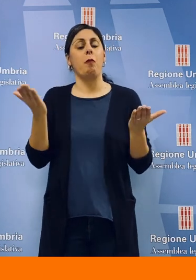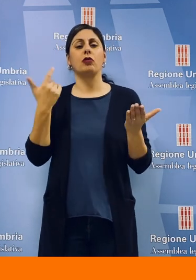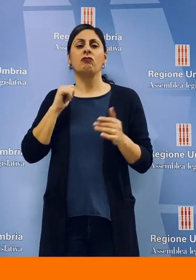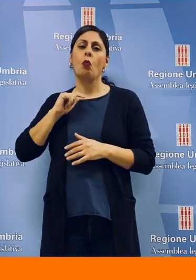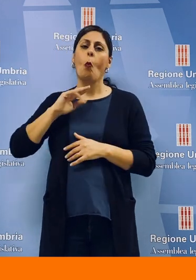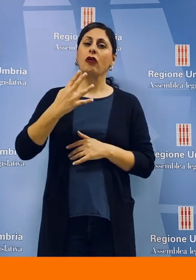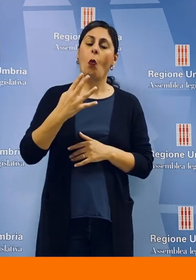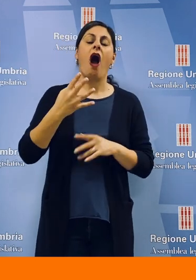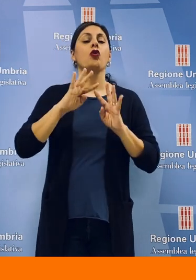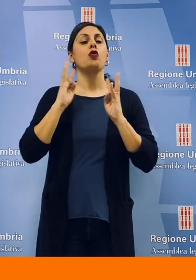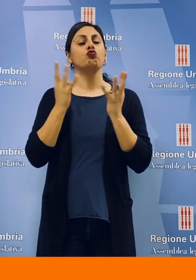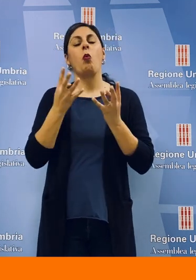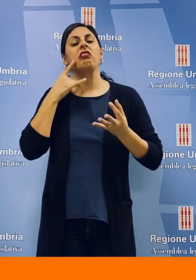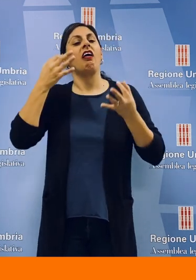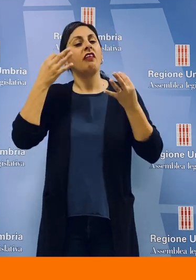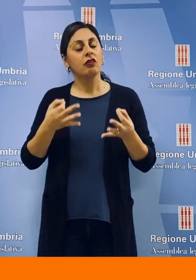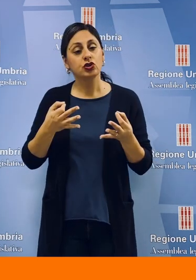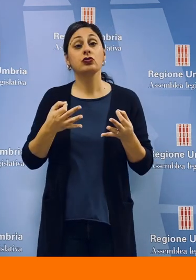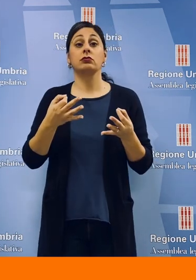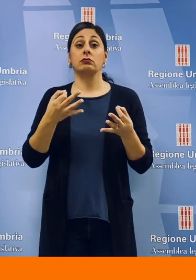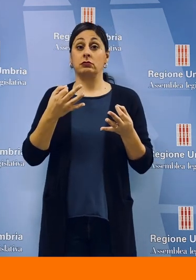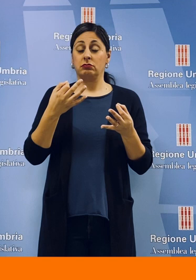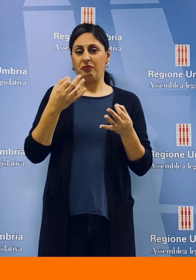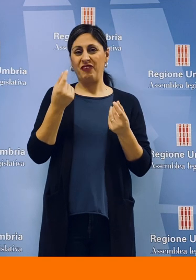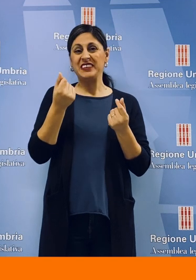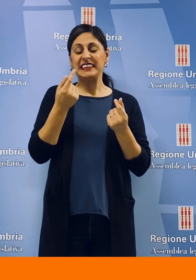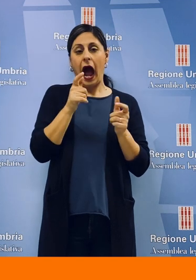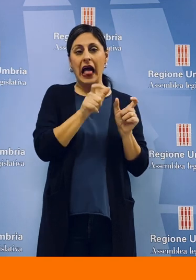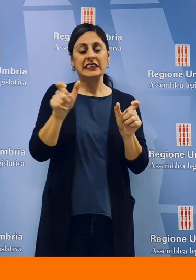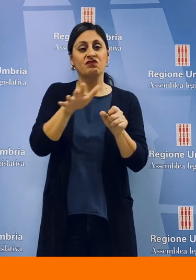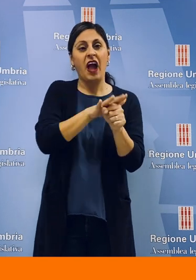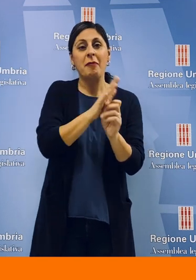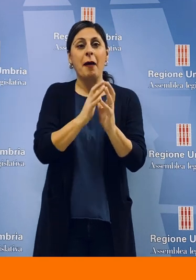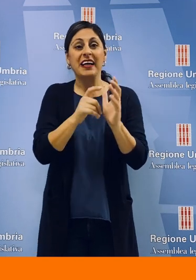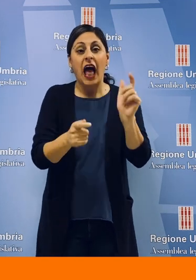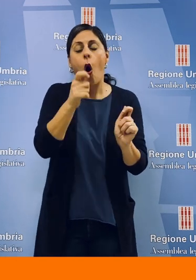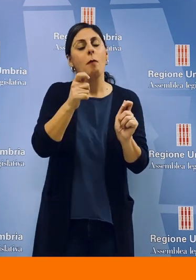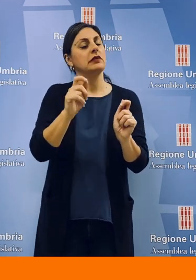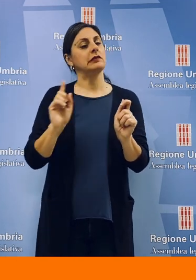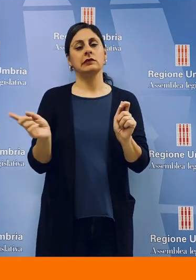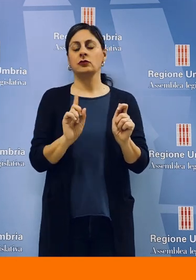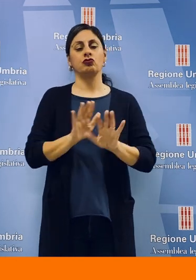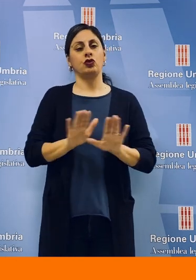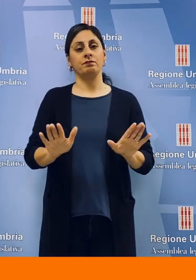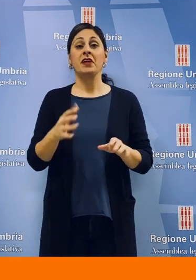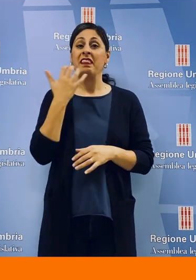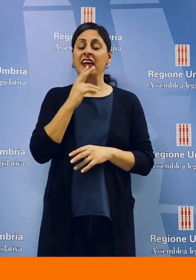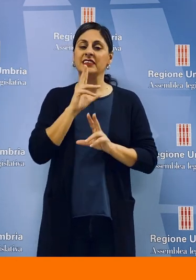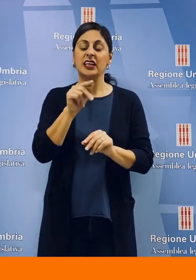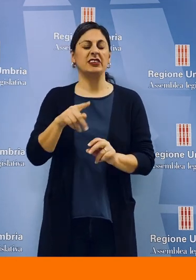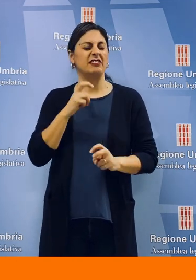anno consecutivo la Giunta ha deciso di non alzare la pressione fiscale su famiglie e imprese. Secondo la Presidente Tesei si tratta di uno